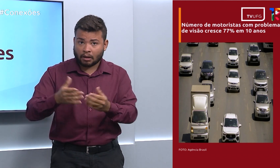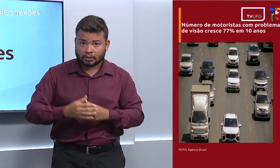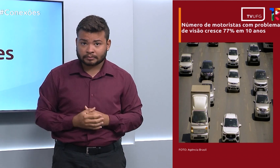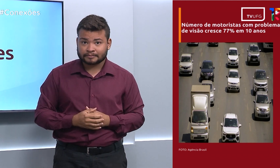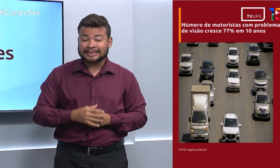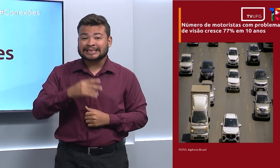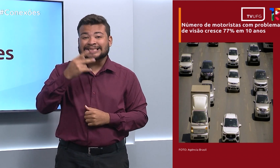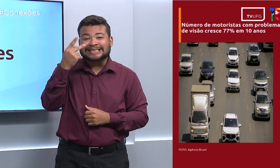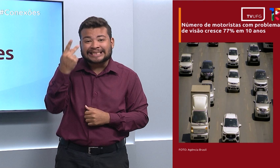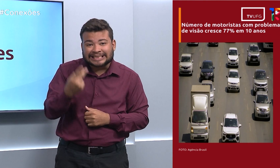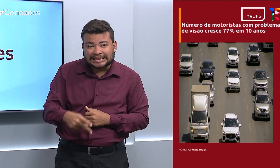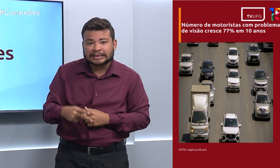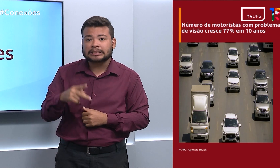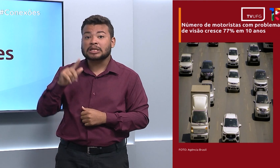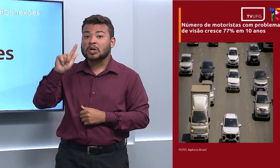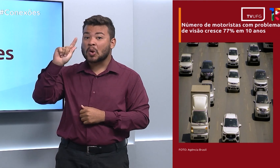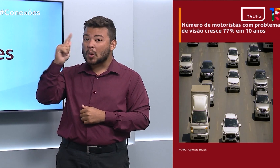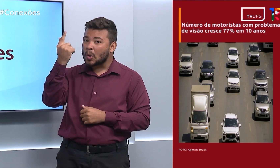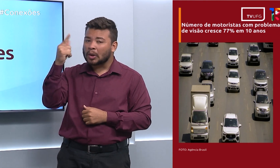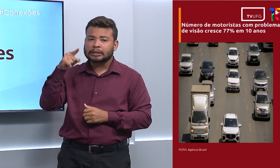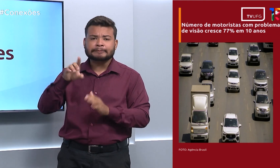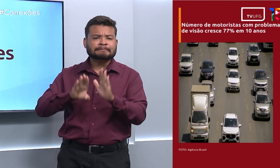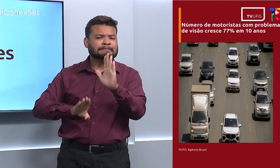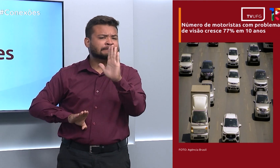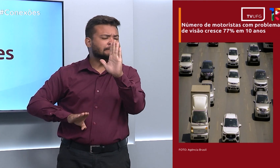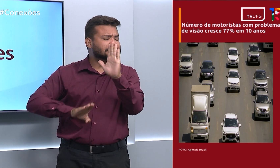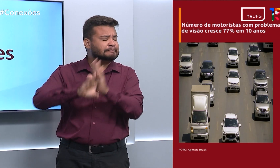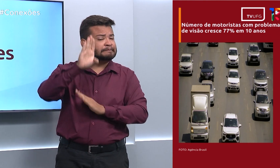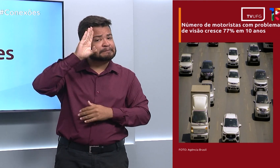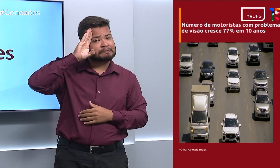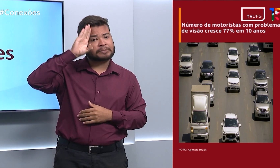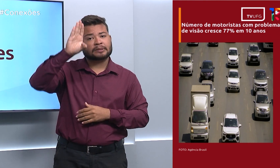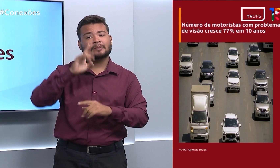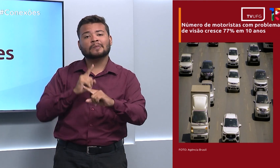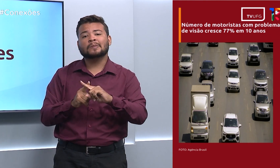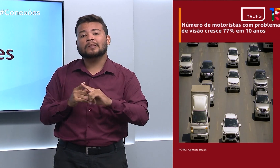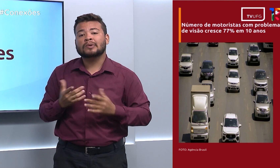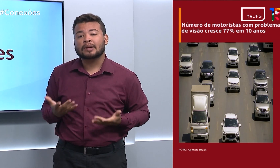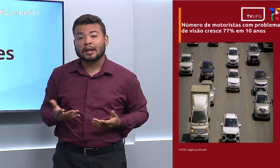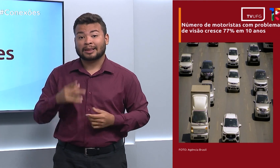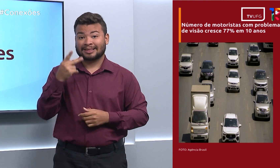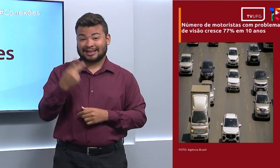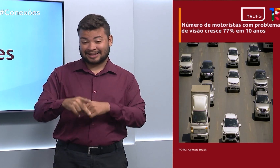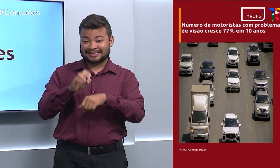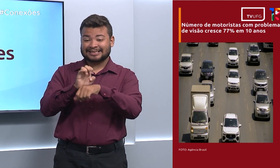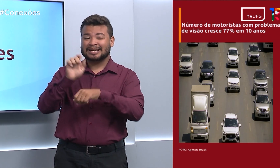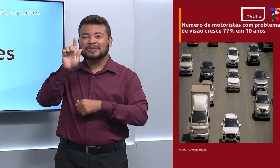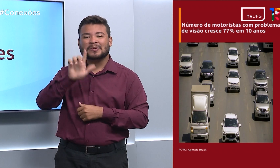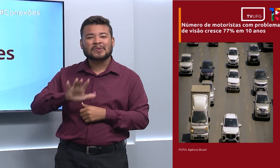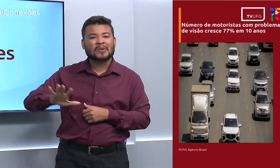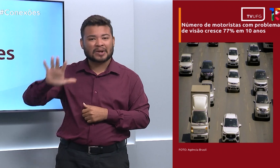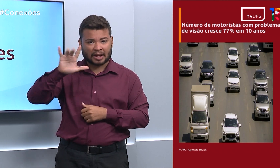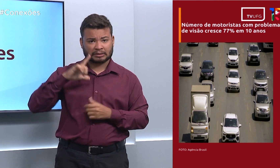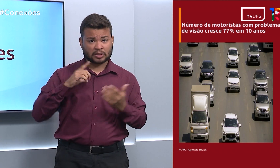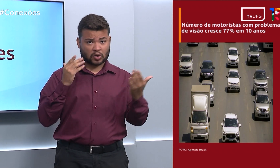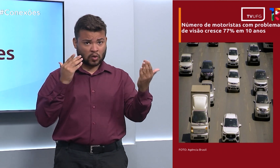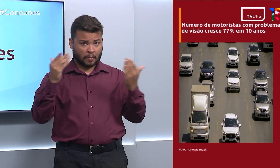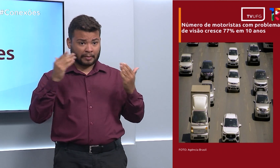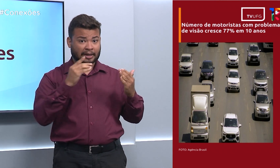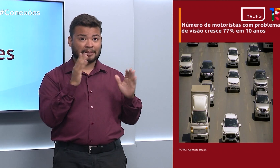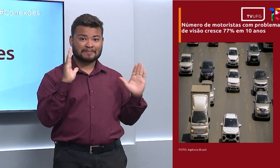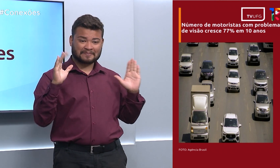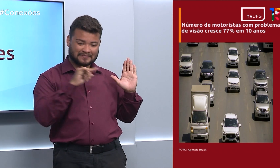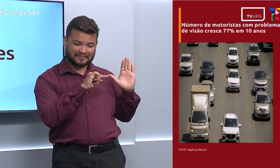goianos foram destaque nesse mapeamento. É que o Estado foi o que apresentou a maior diferença em 10